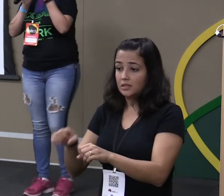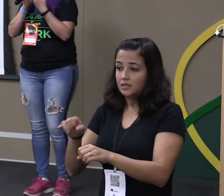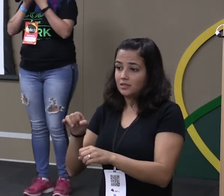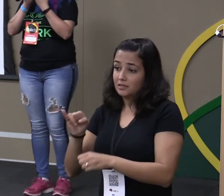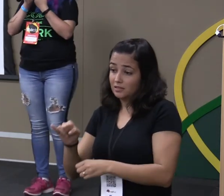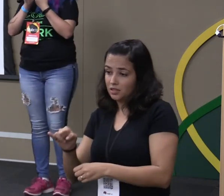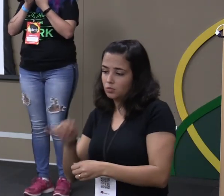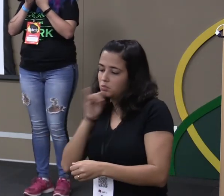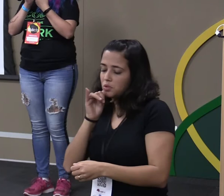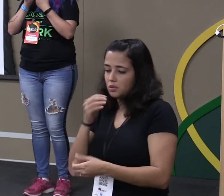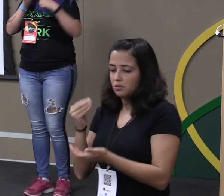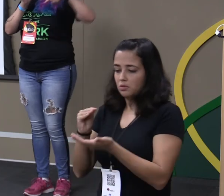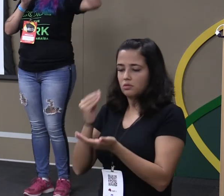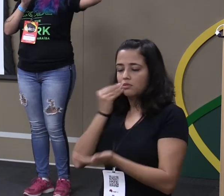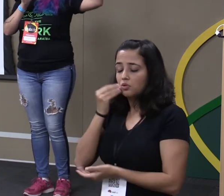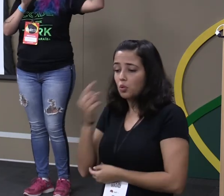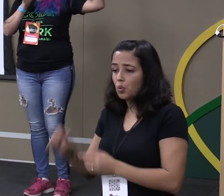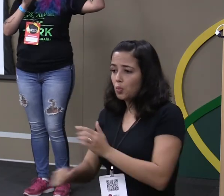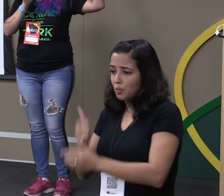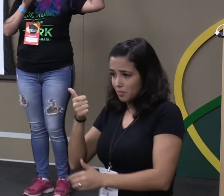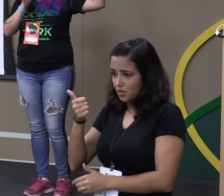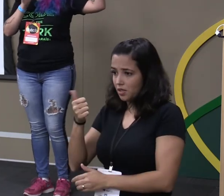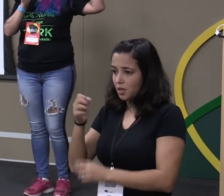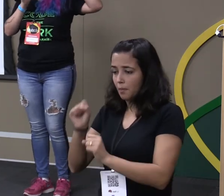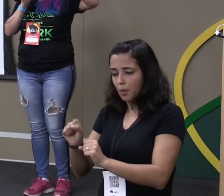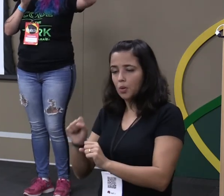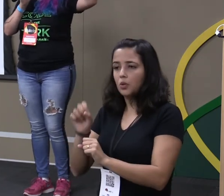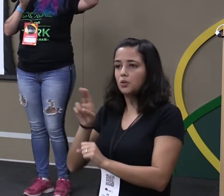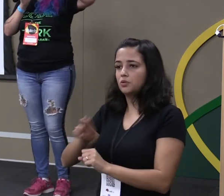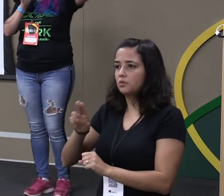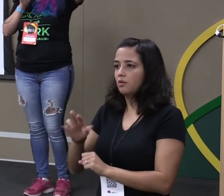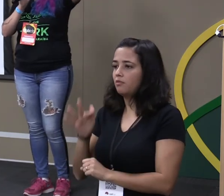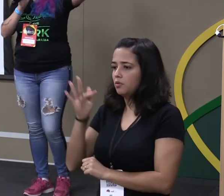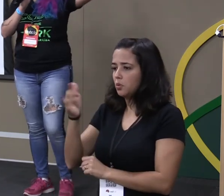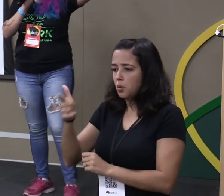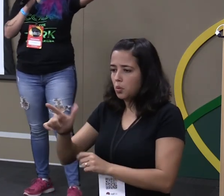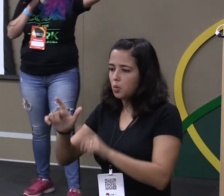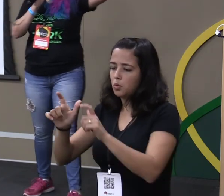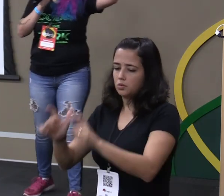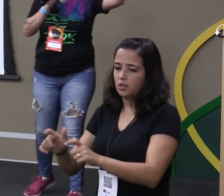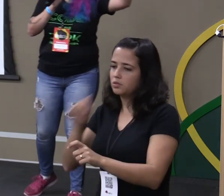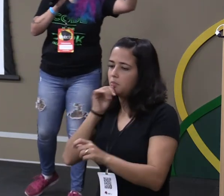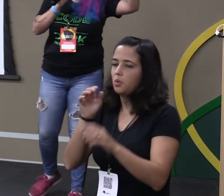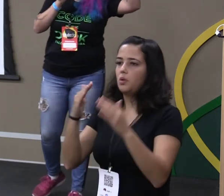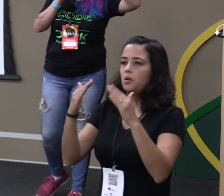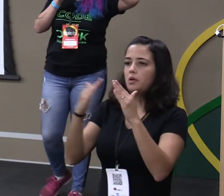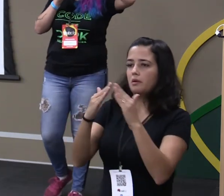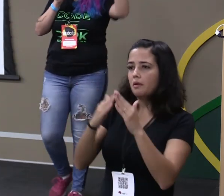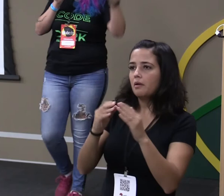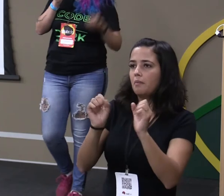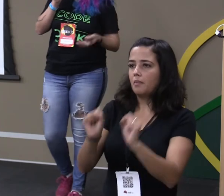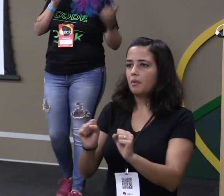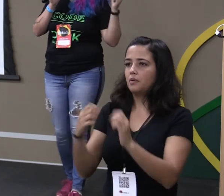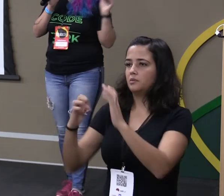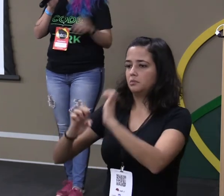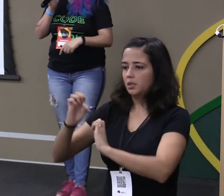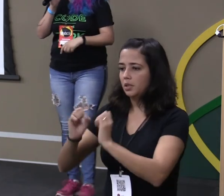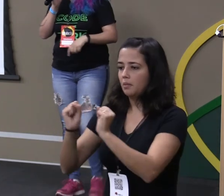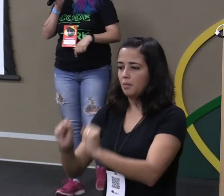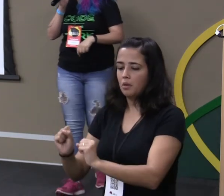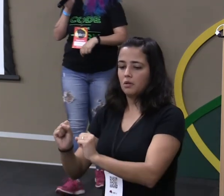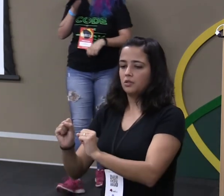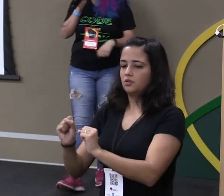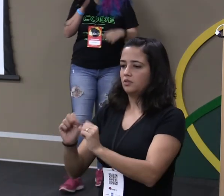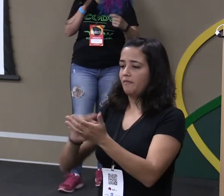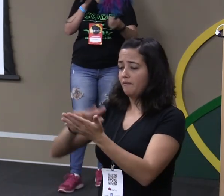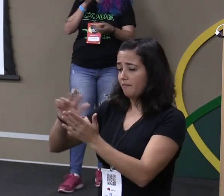componente uma vez com o Polymer você pode usar ele em qualquer lugar até em casa ou em lugar se for open source você usa em todos